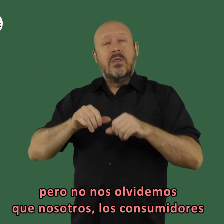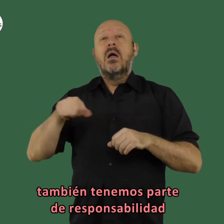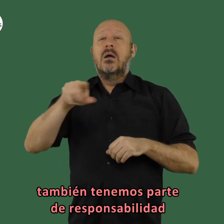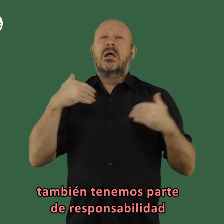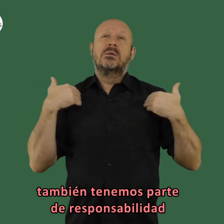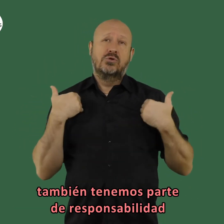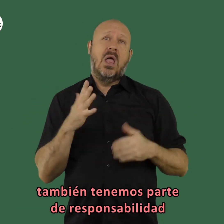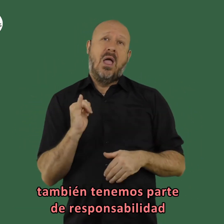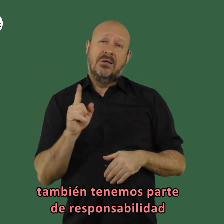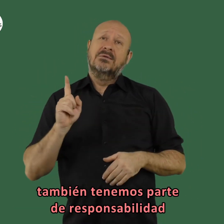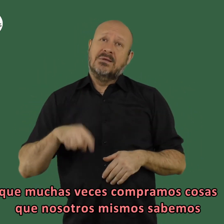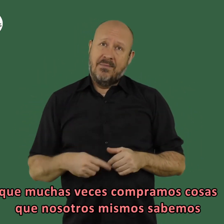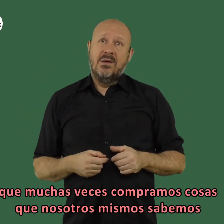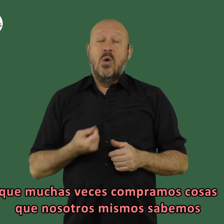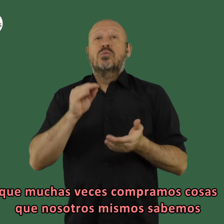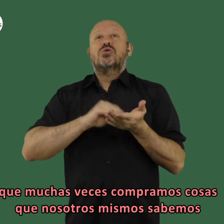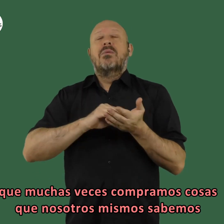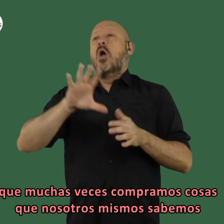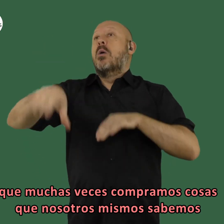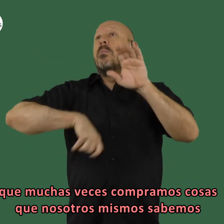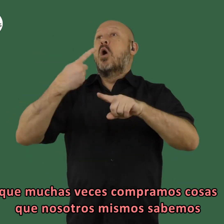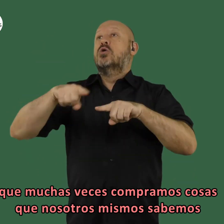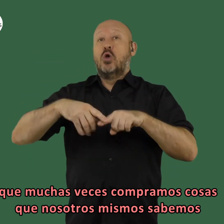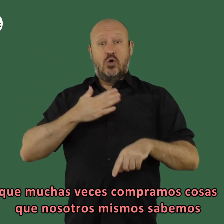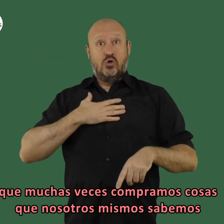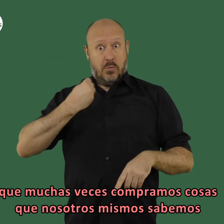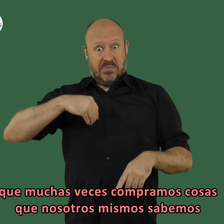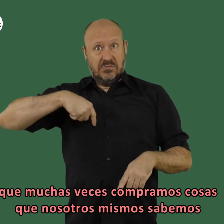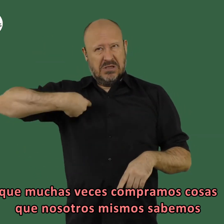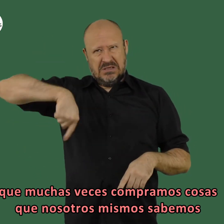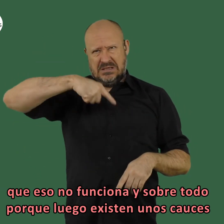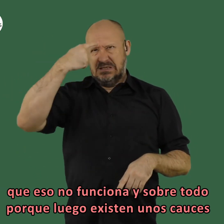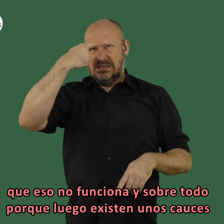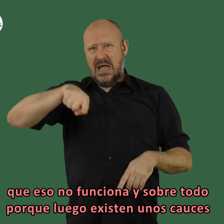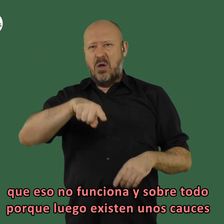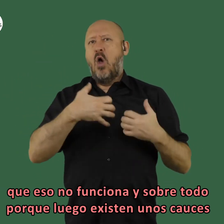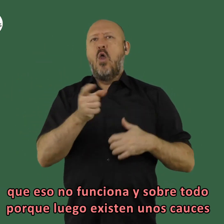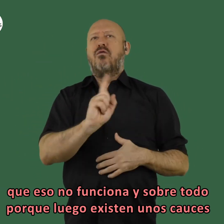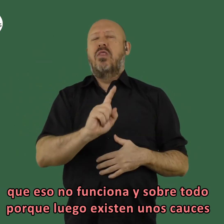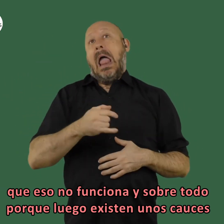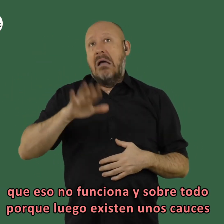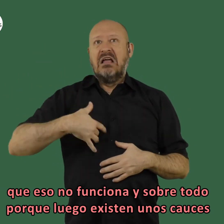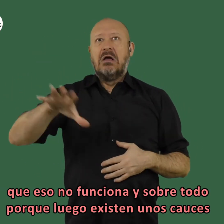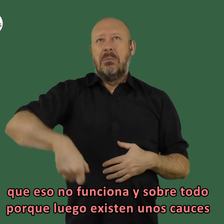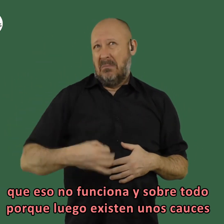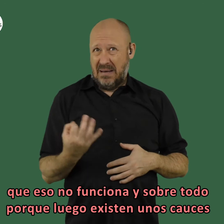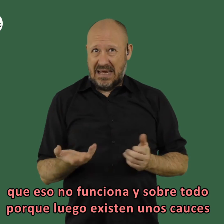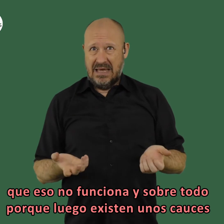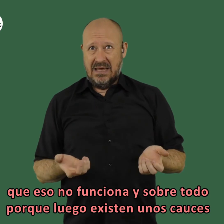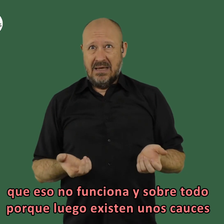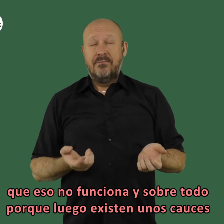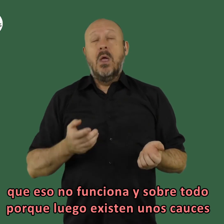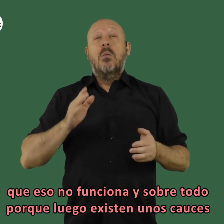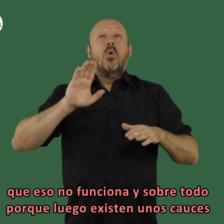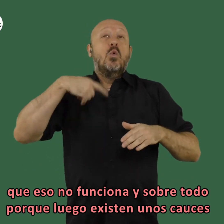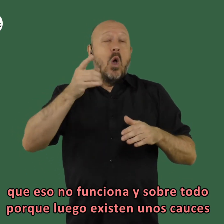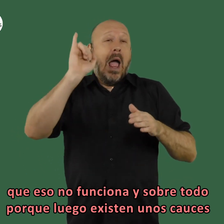consumidores también tenemos parte de responsabilidad que muchas veces compramos cosas que nosotros mismos sabemos que eso no funciona y sobre